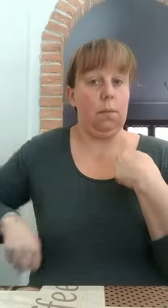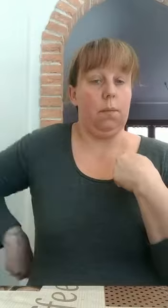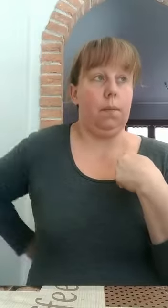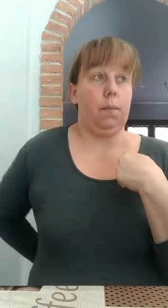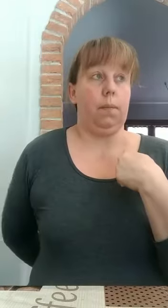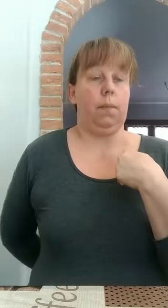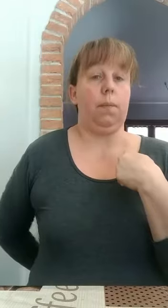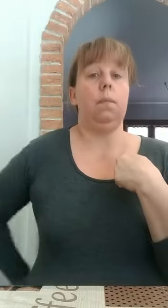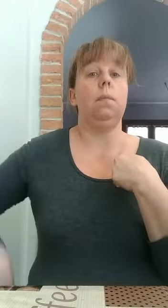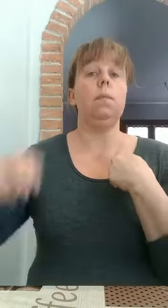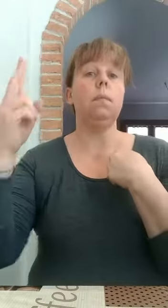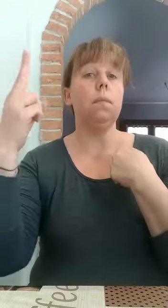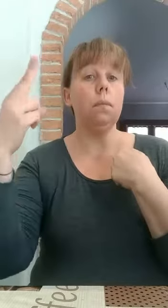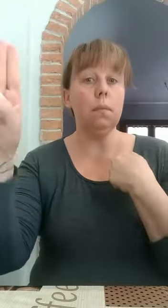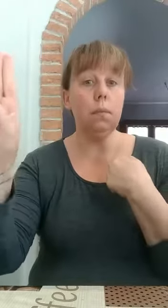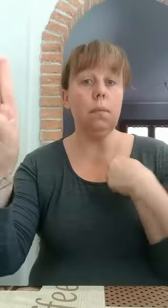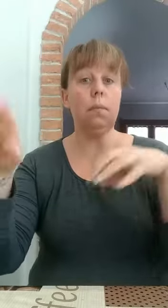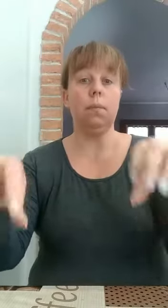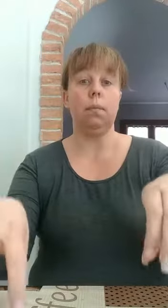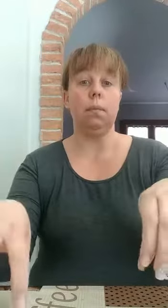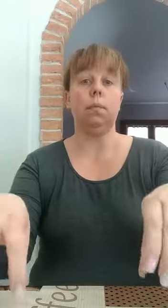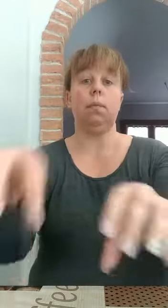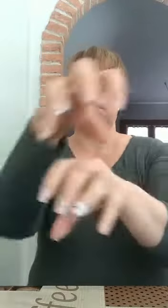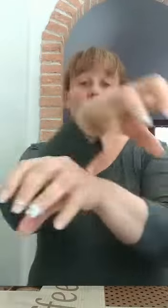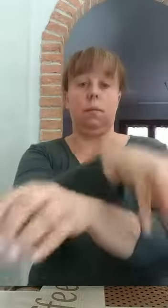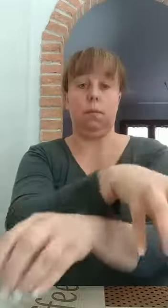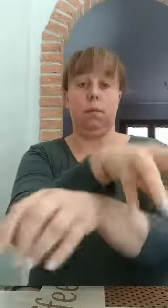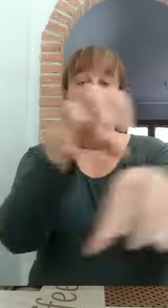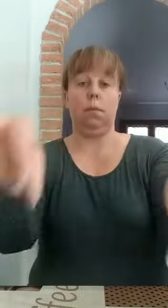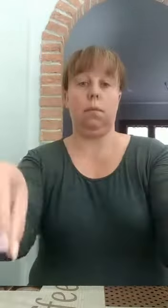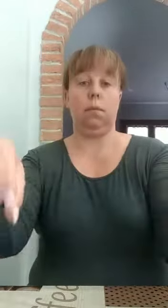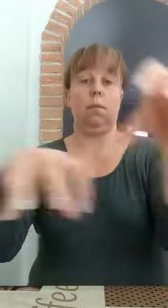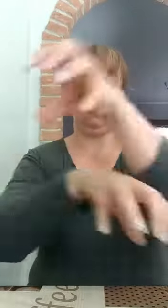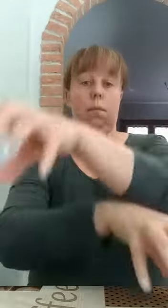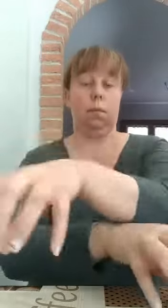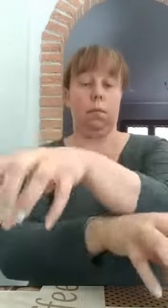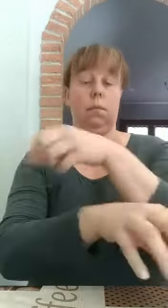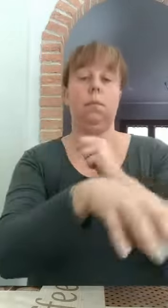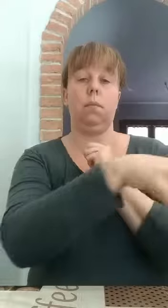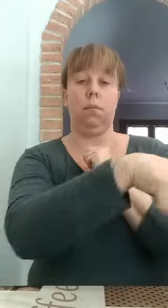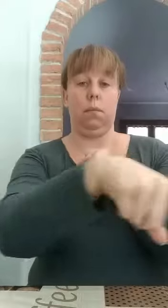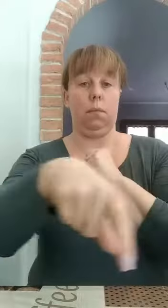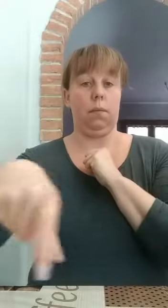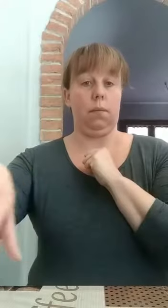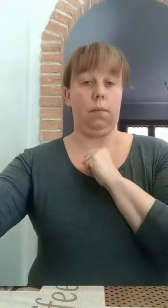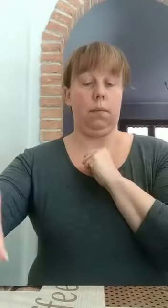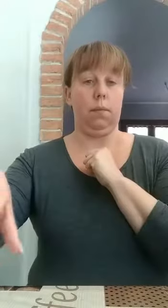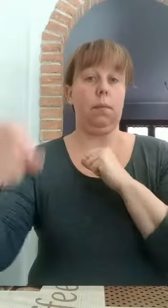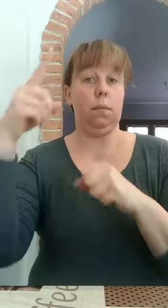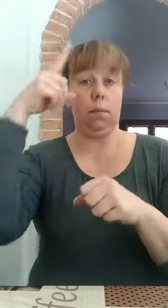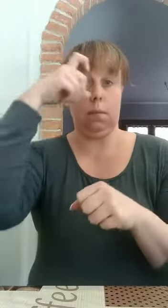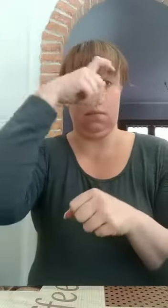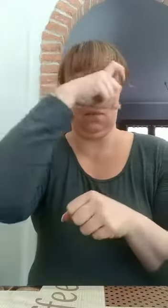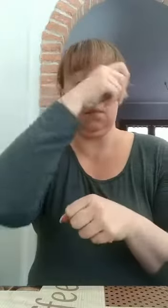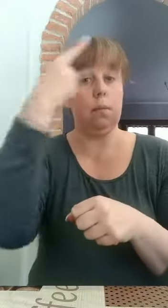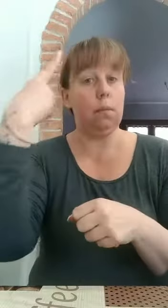e poi invertiranno l'ordine di alcuni di questi oggetti per rendere le cose un po più difficili